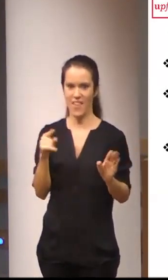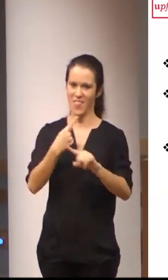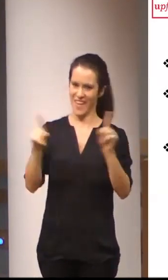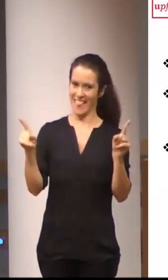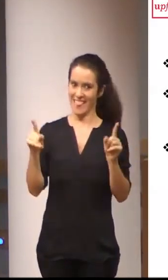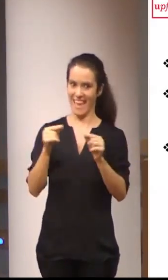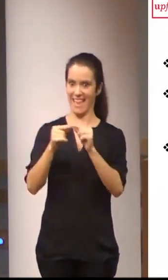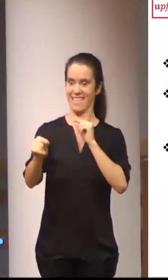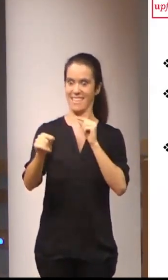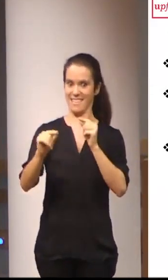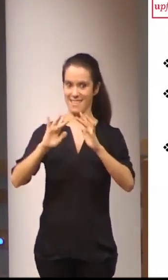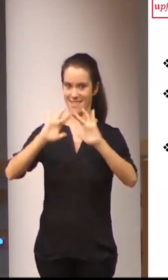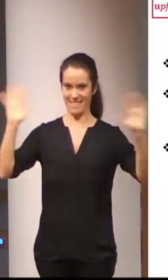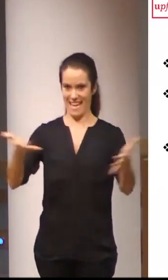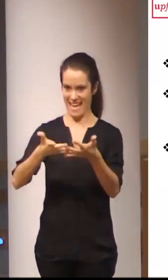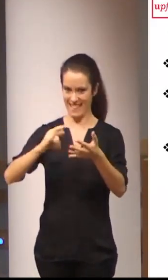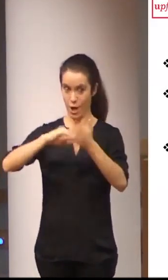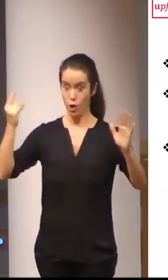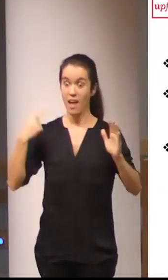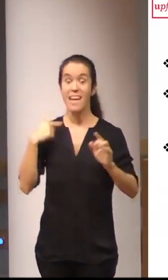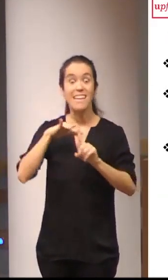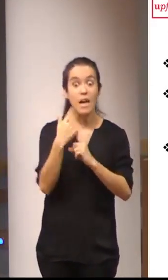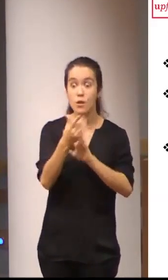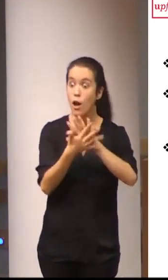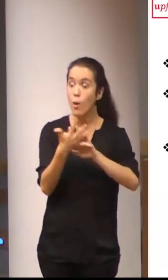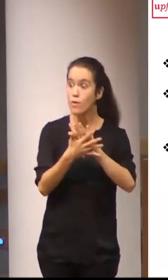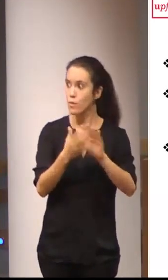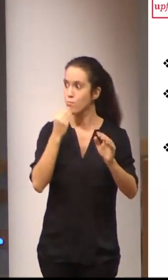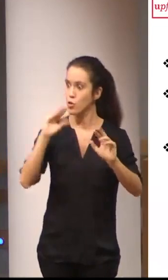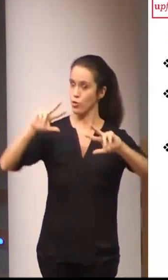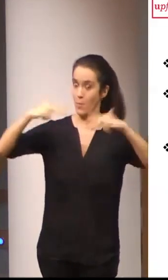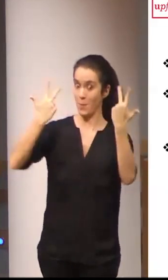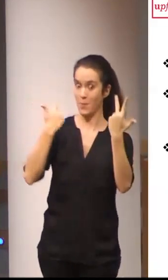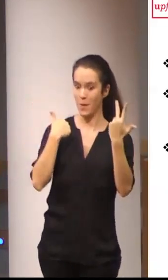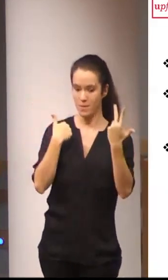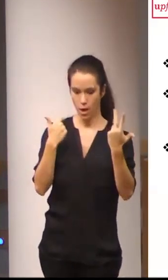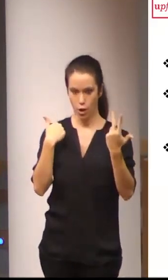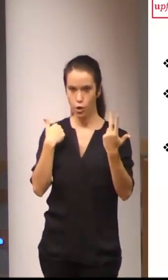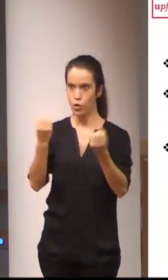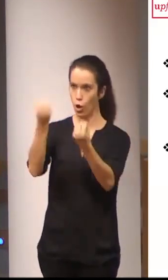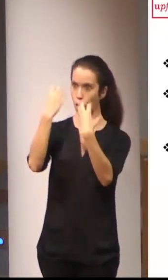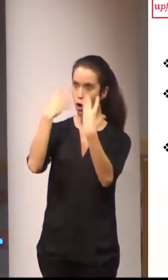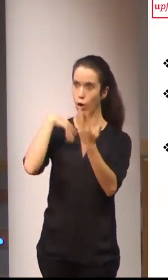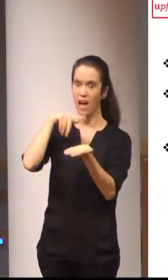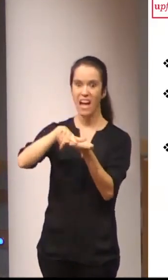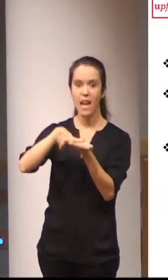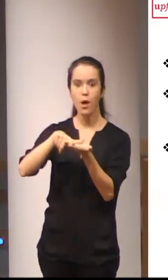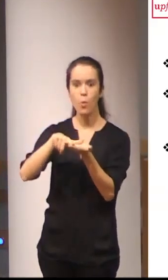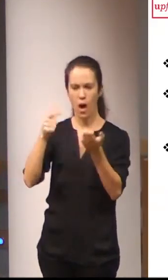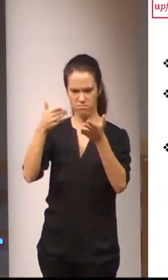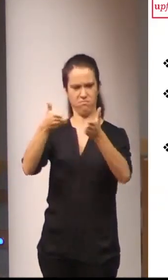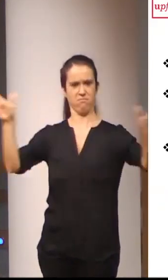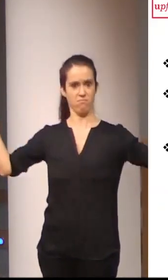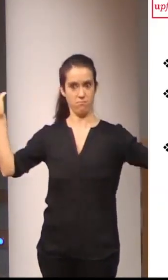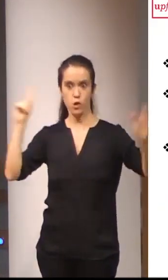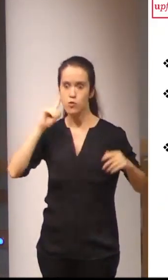estas novas tecnologías permiten que a exposición e a adquisición da lengua se abra a colectivos sordos e